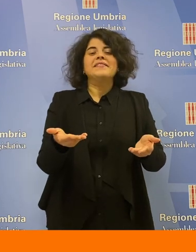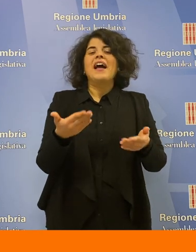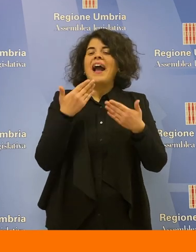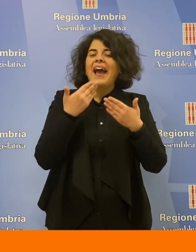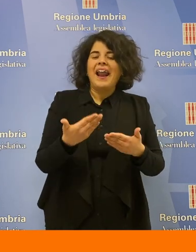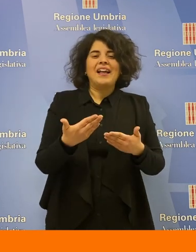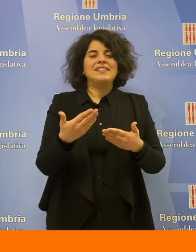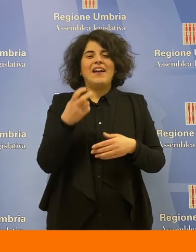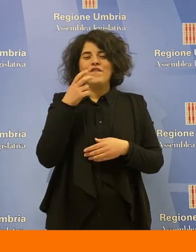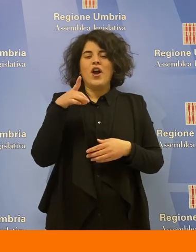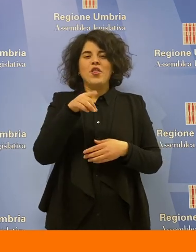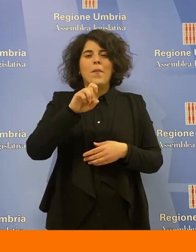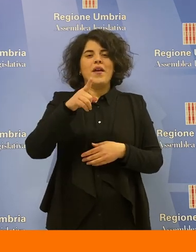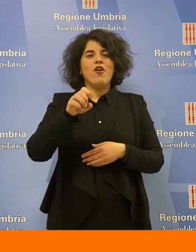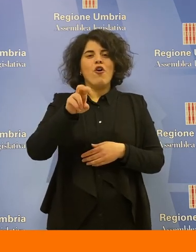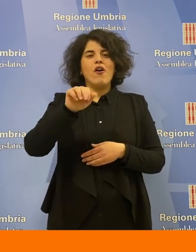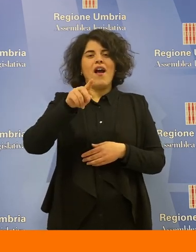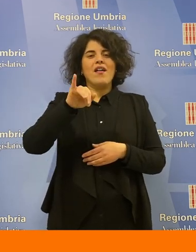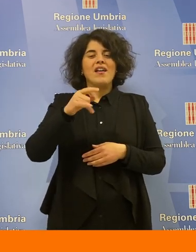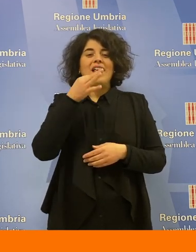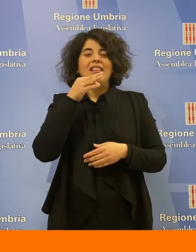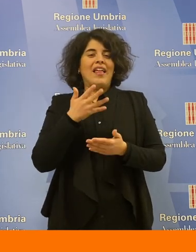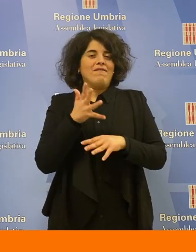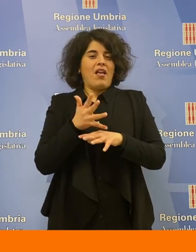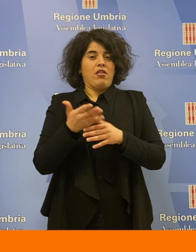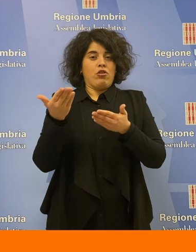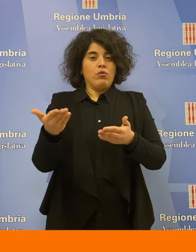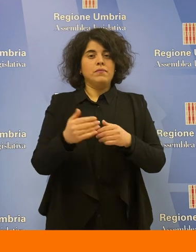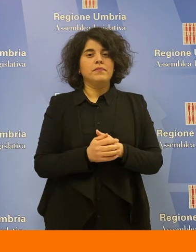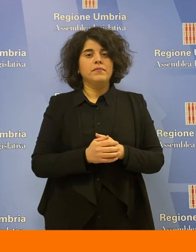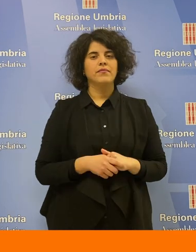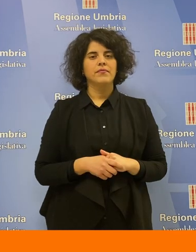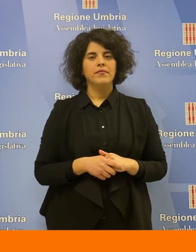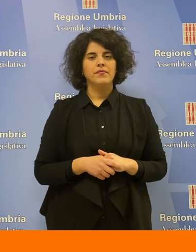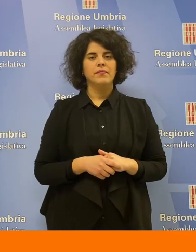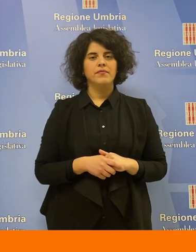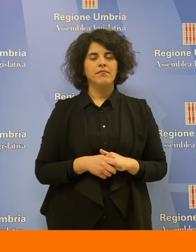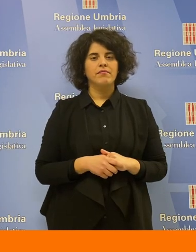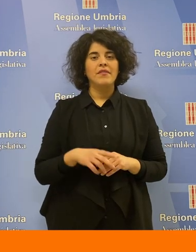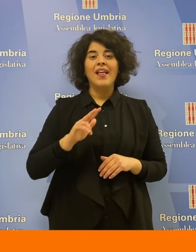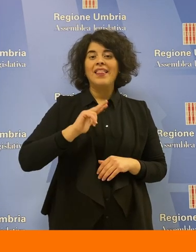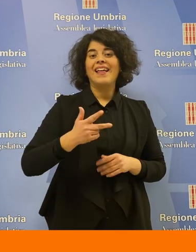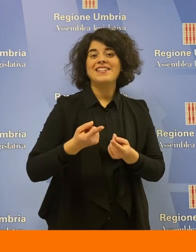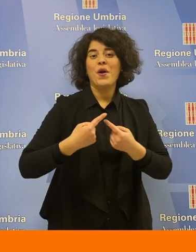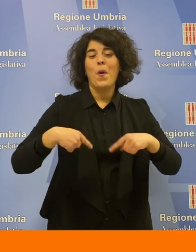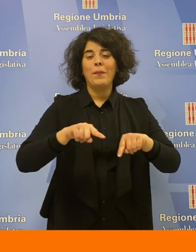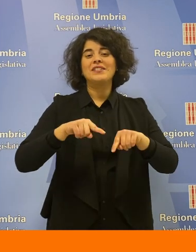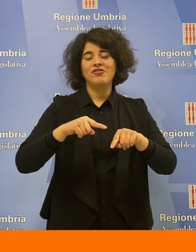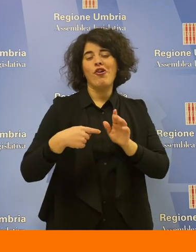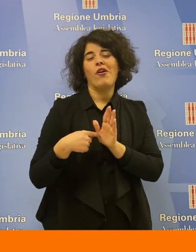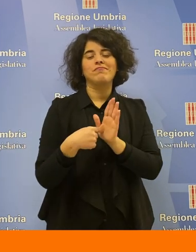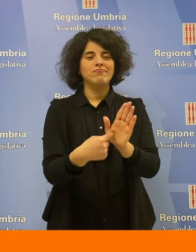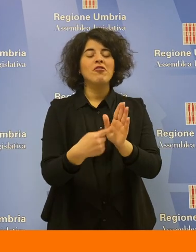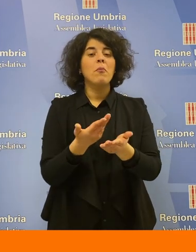civico della regione Umbria, per questo suo intervento. In terza commissione è illustrata la